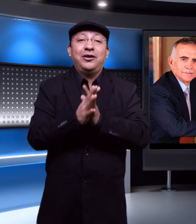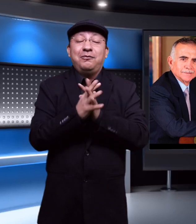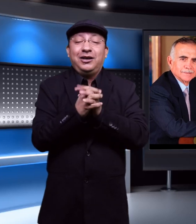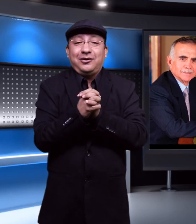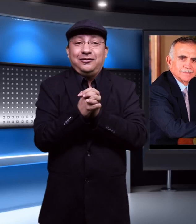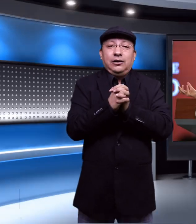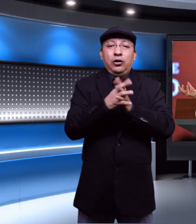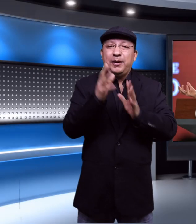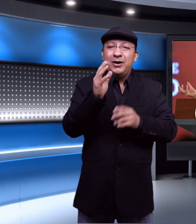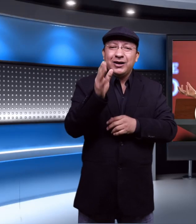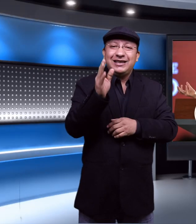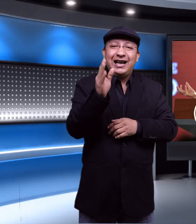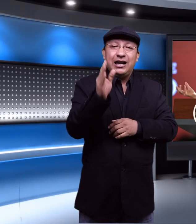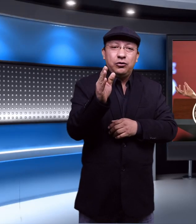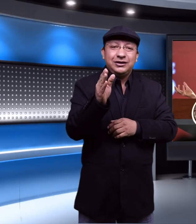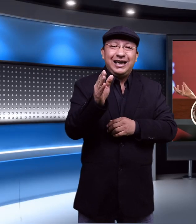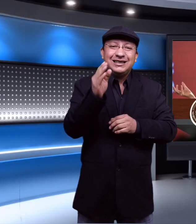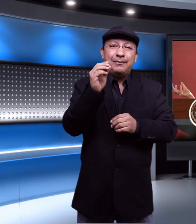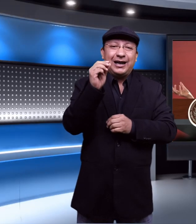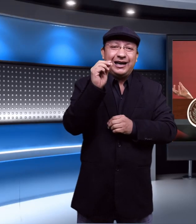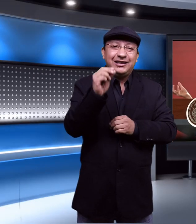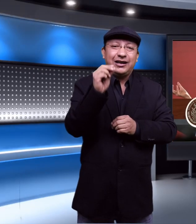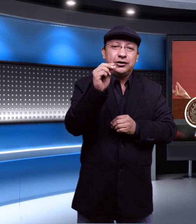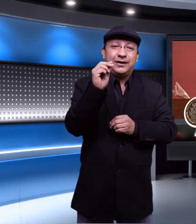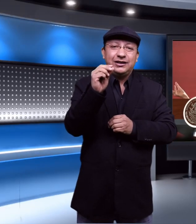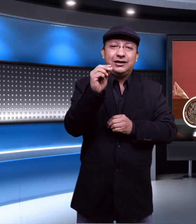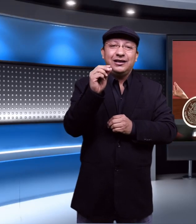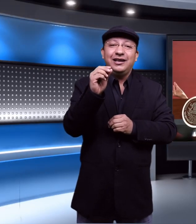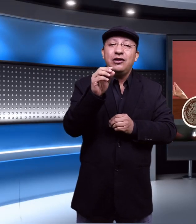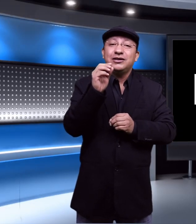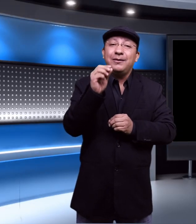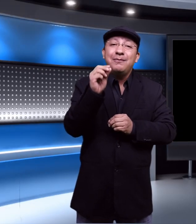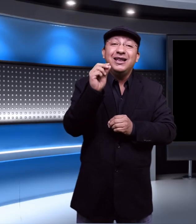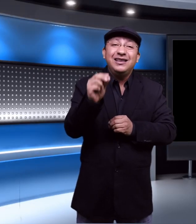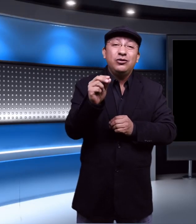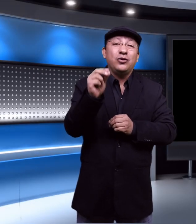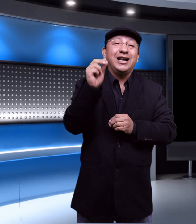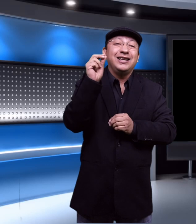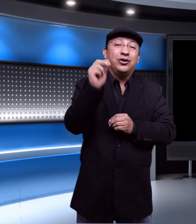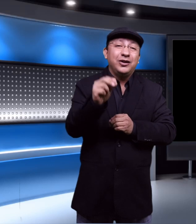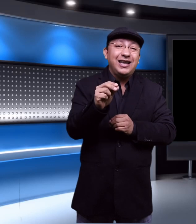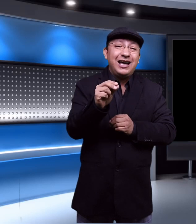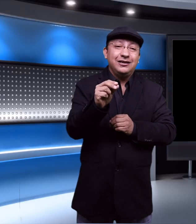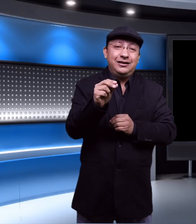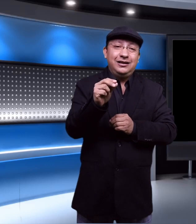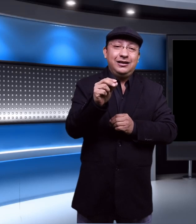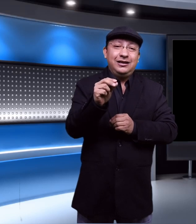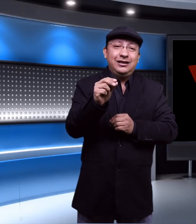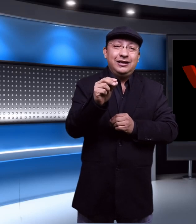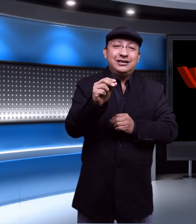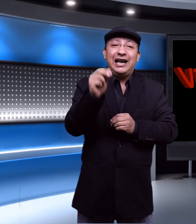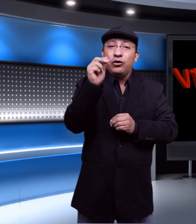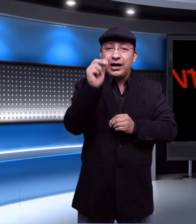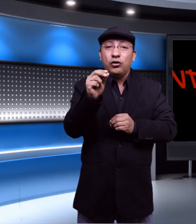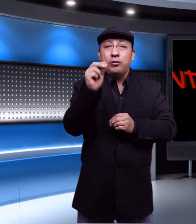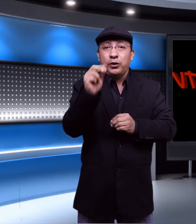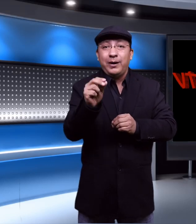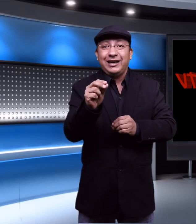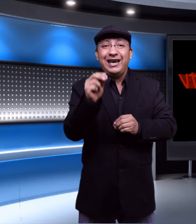Ciudad de México. Lo primero que sale a la luz es que Margarita Ríos Farjad ya nos había mentido con anterioridad. Se ha logrado comprobar que